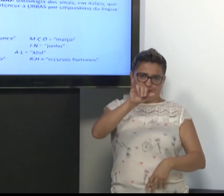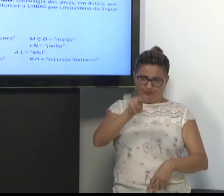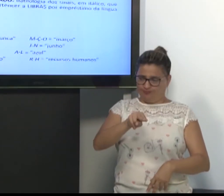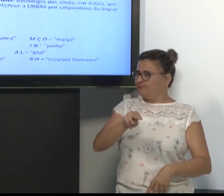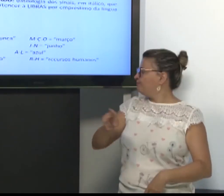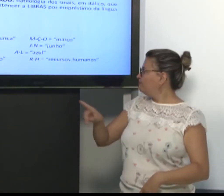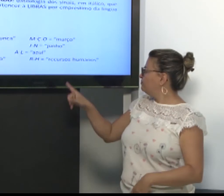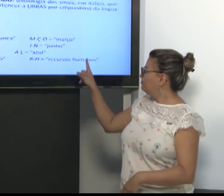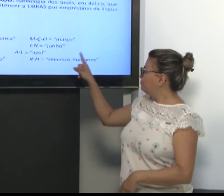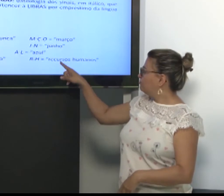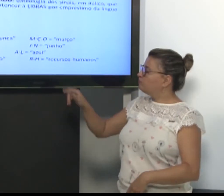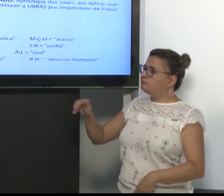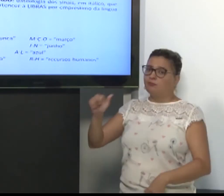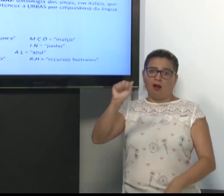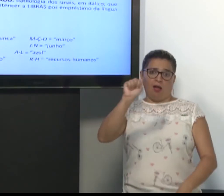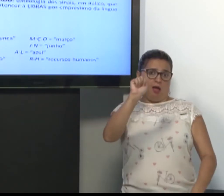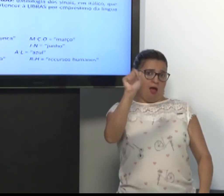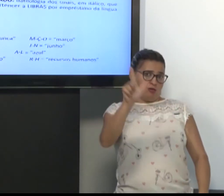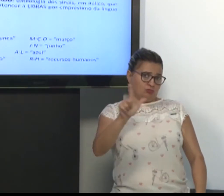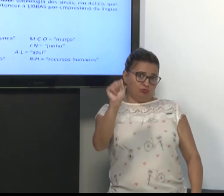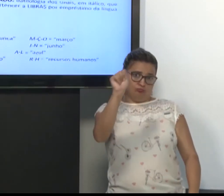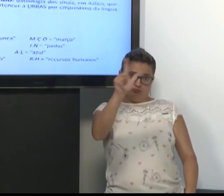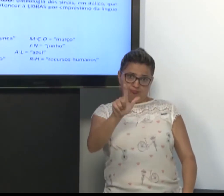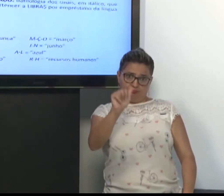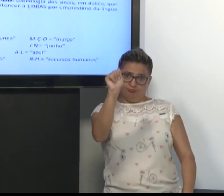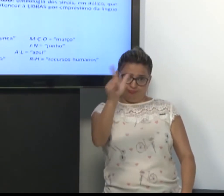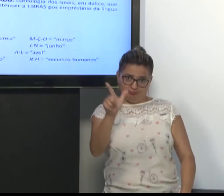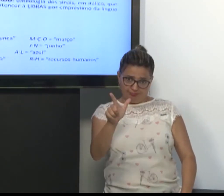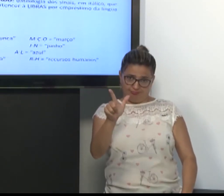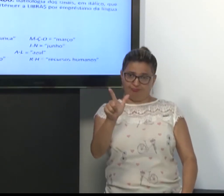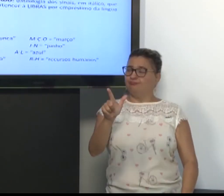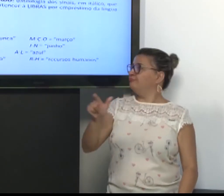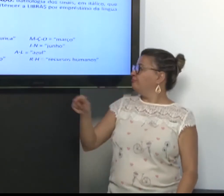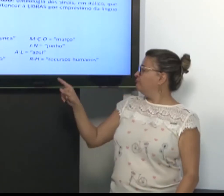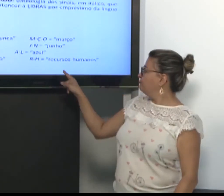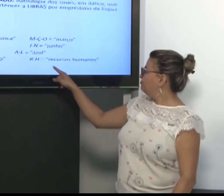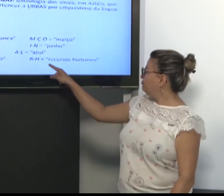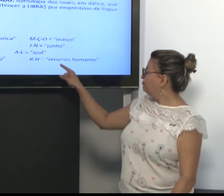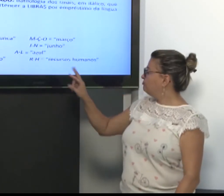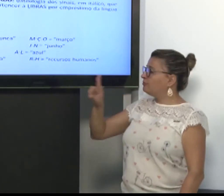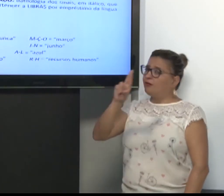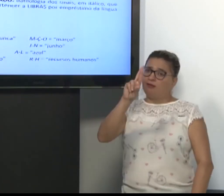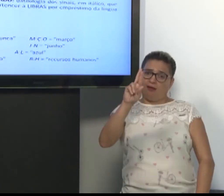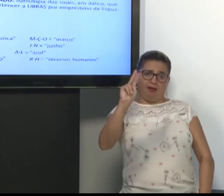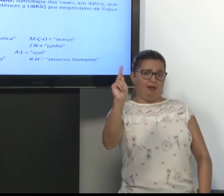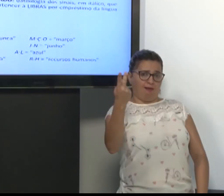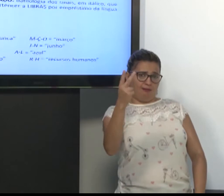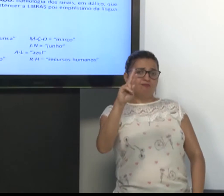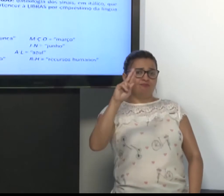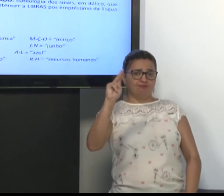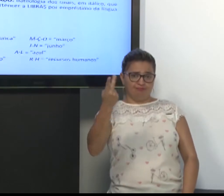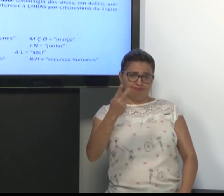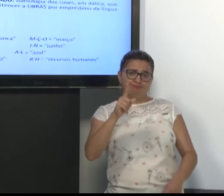Azul. AL. E recursos humanos RH. Também BH.